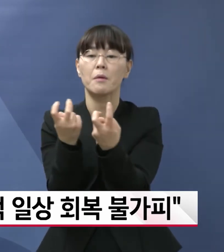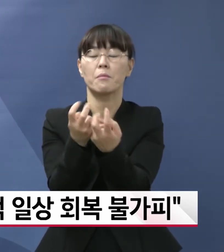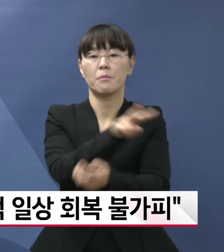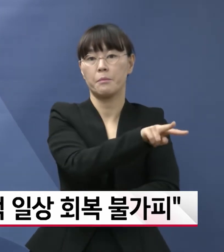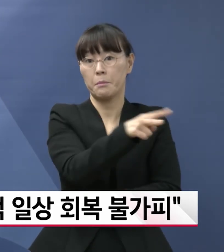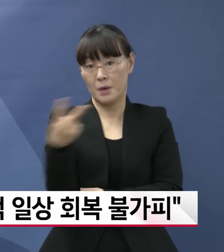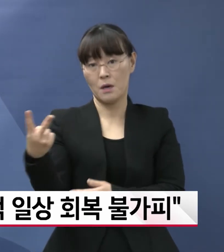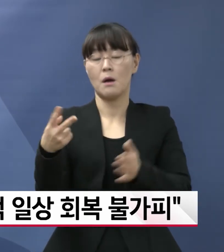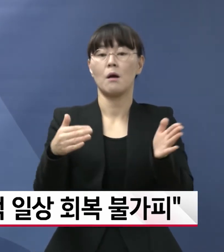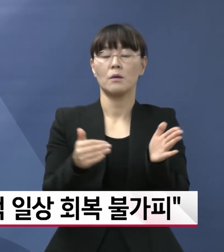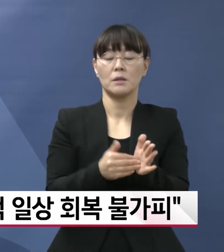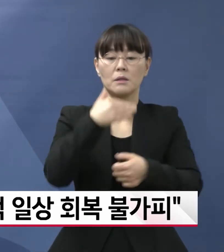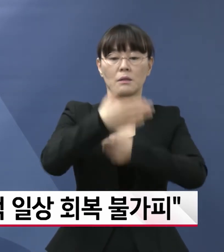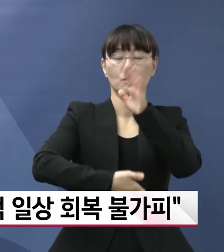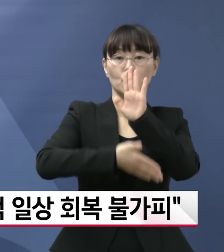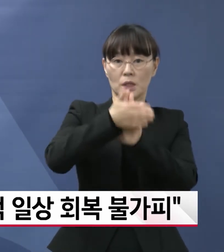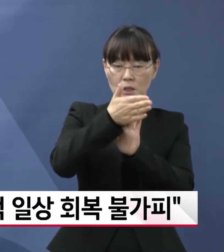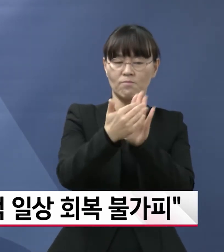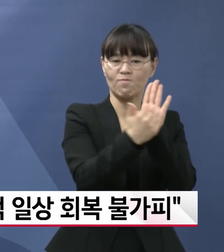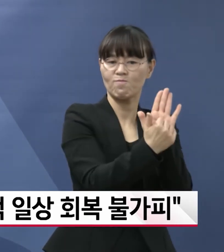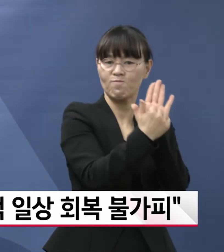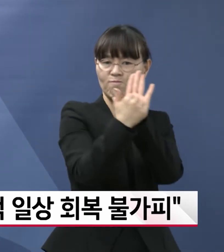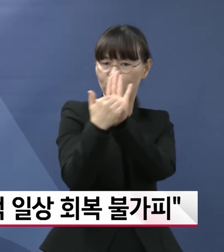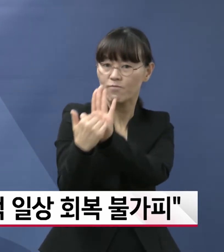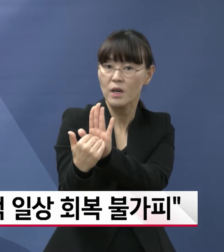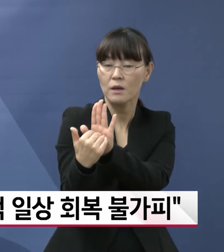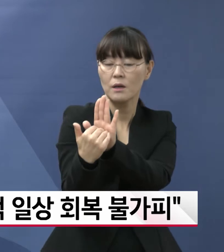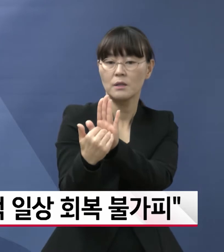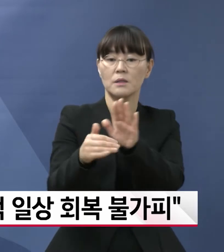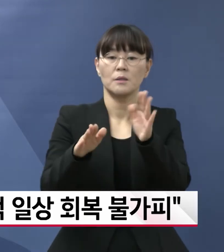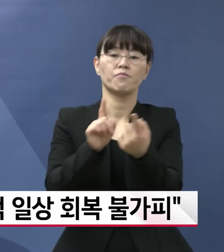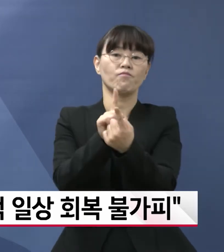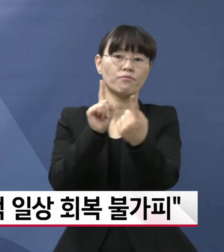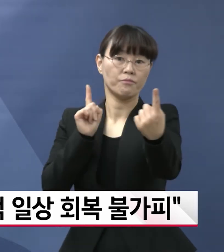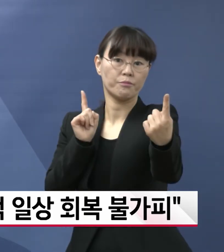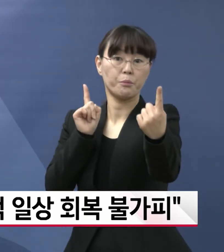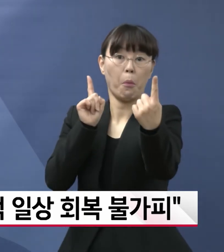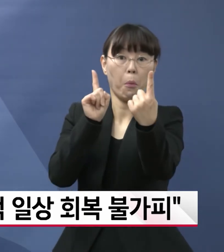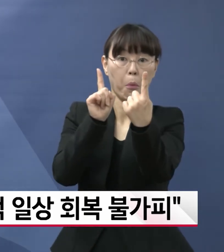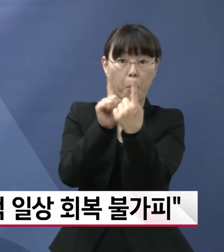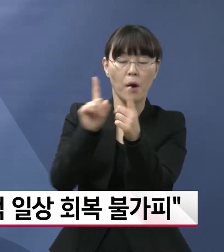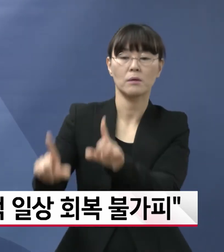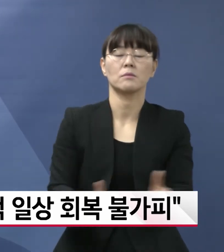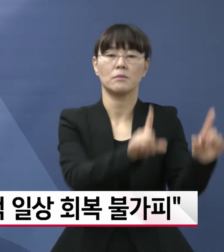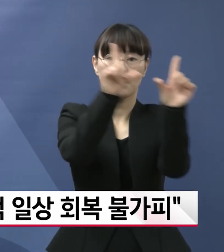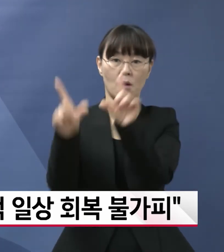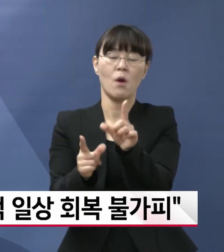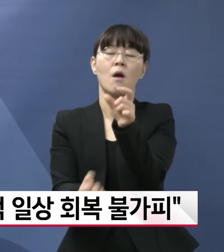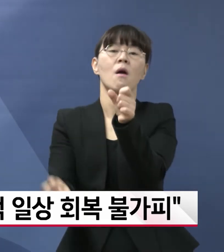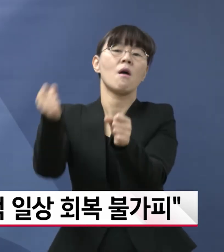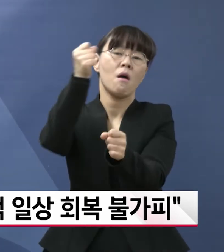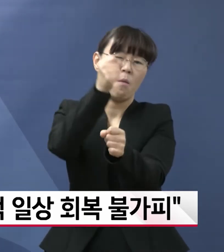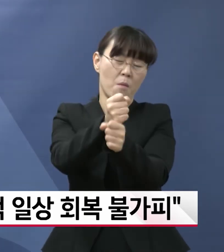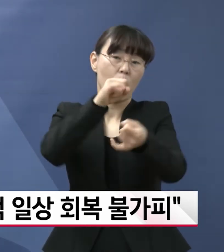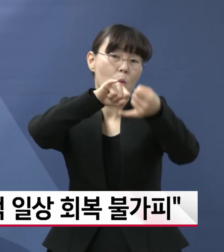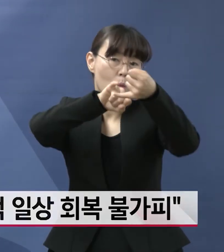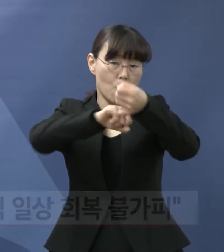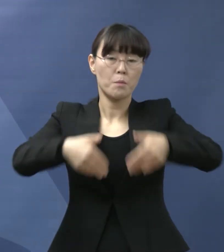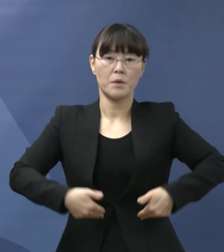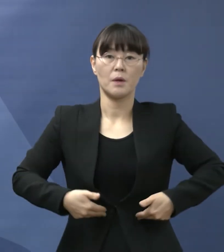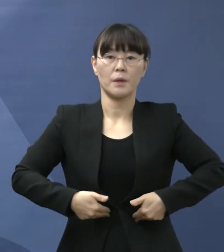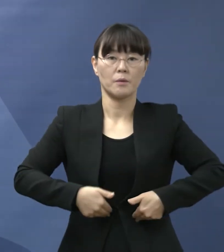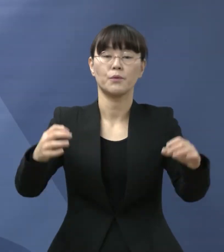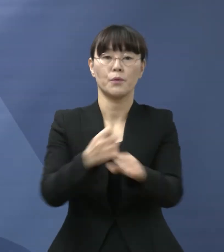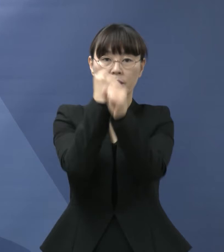최근의 대구시 방역 상황에도 불구하고 단계적 일상회복으로의 전환은 불가피하다는 데 의견을